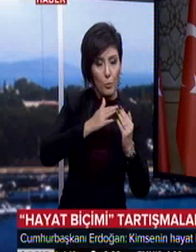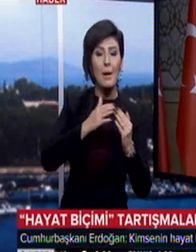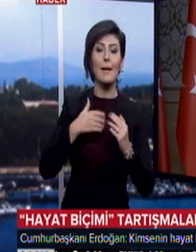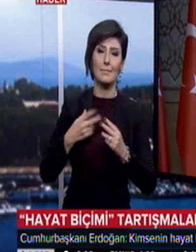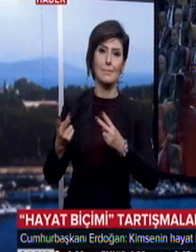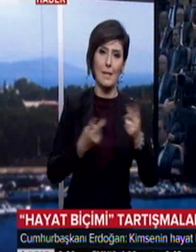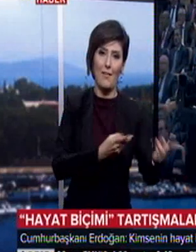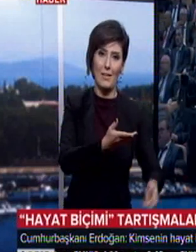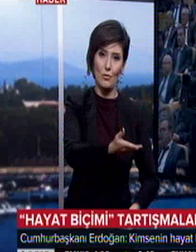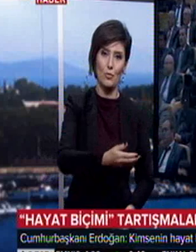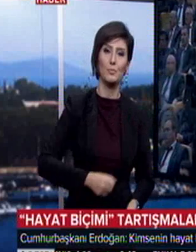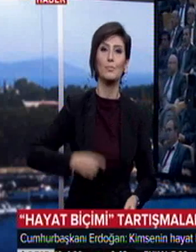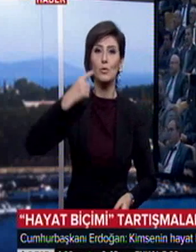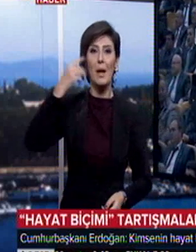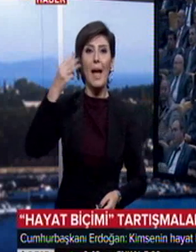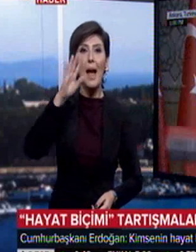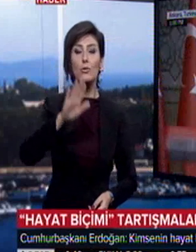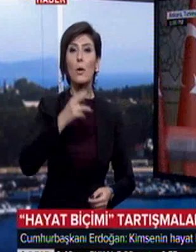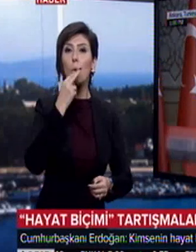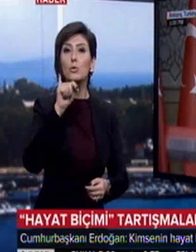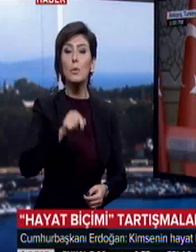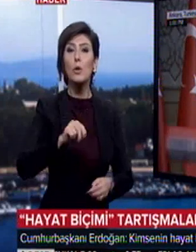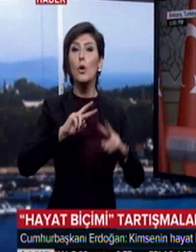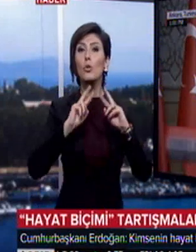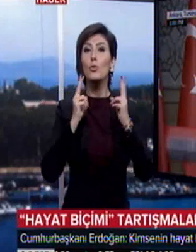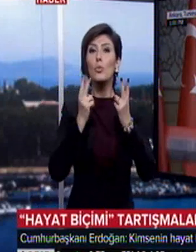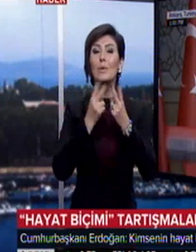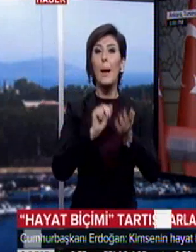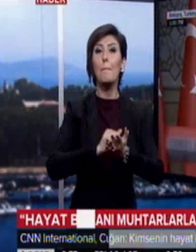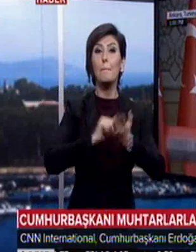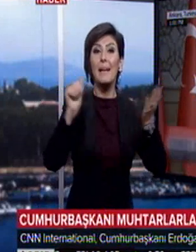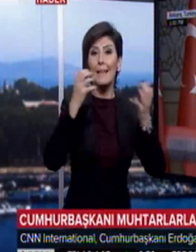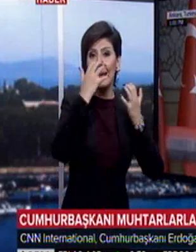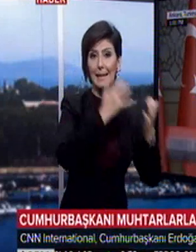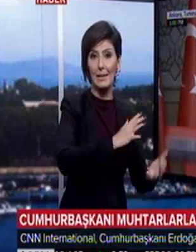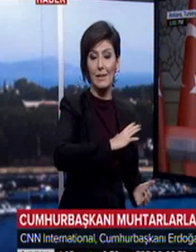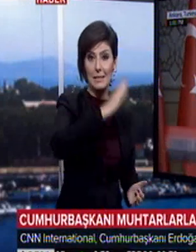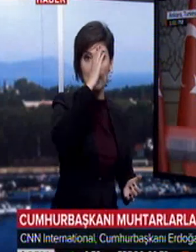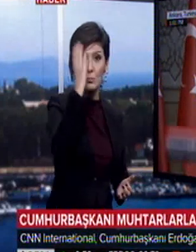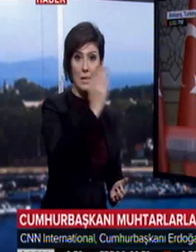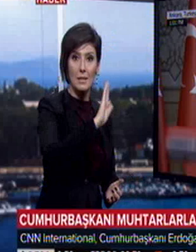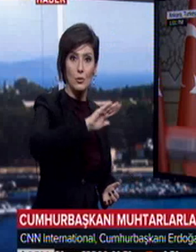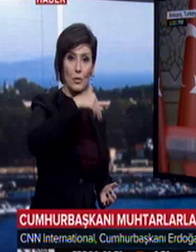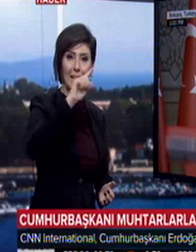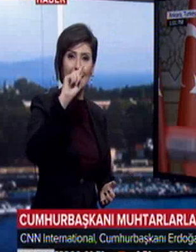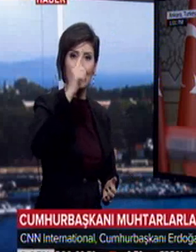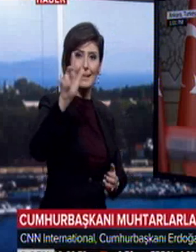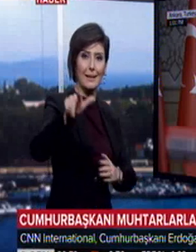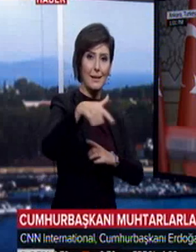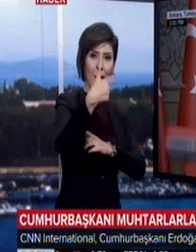ediyorum. Cumhurbaşkanı Erdoğan'ın konuşmasına dünya medyası da ilgi gösterdi. İstanbul'daki saldırı sonrasında ilk kez kameraların karşısına geçen